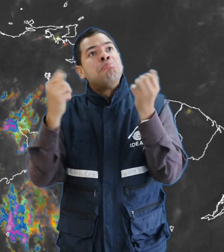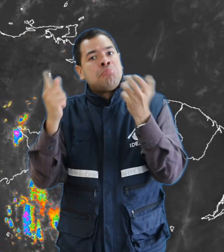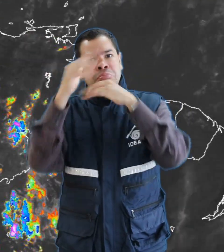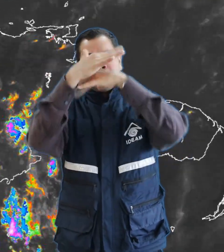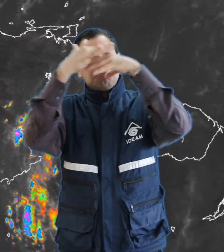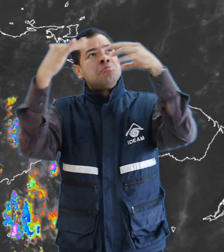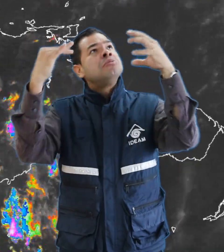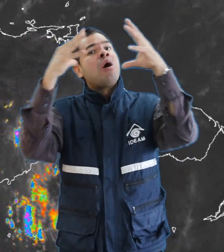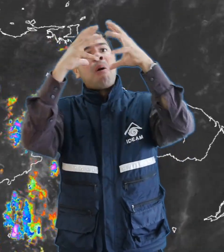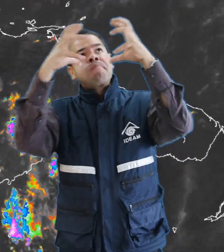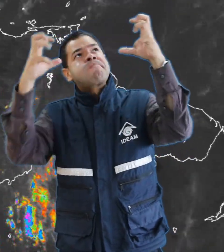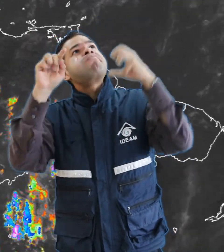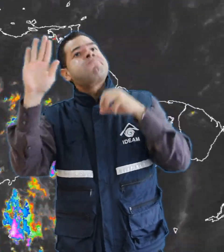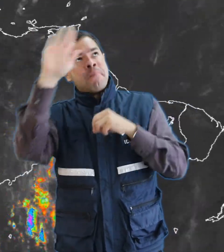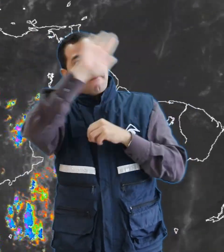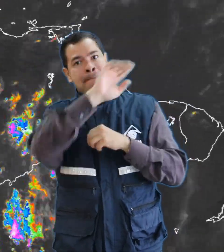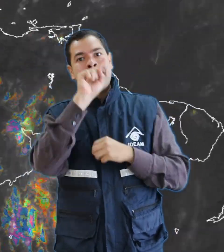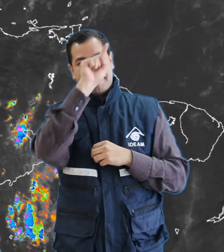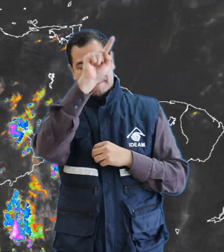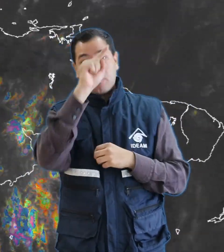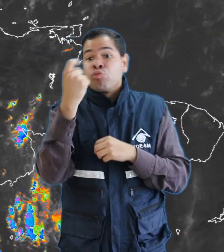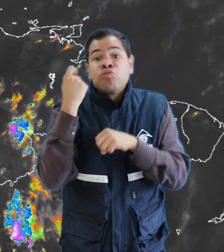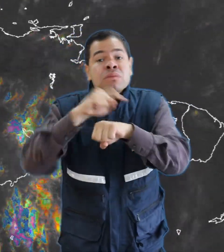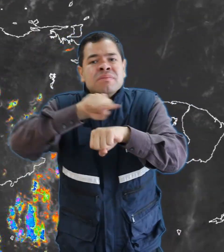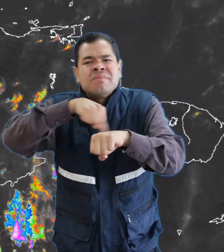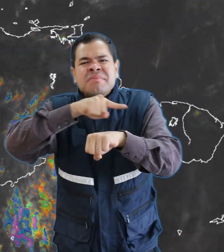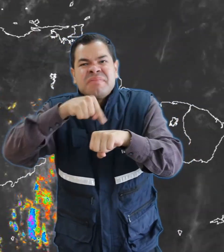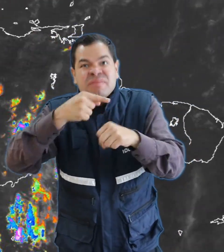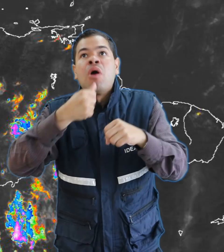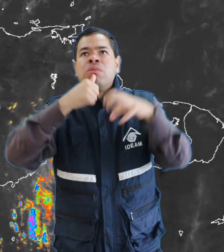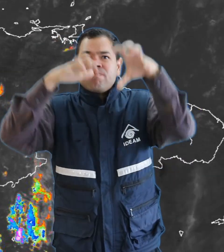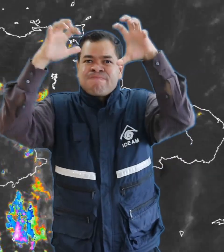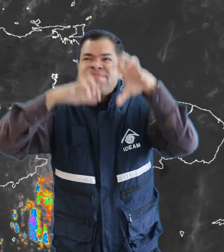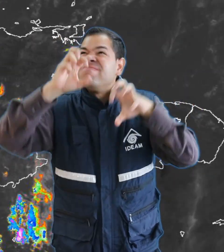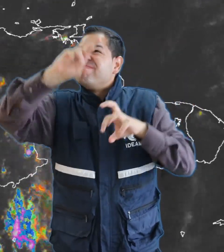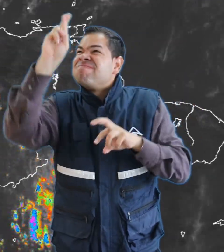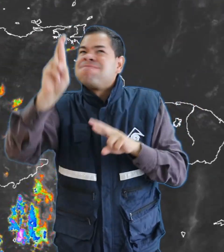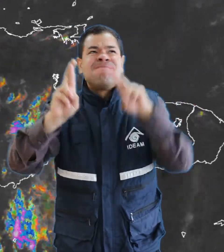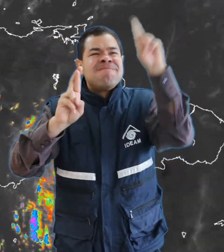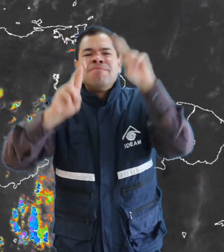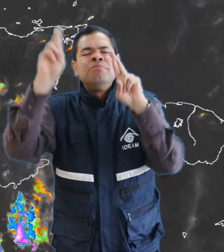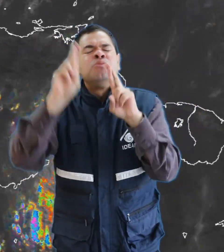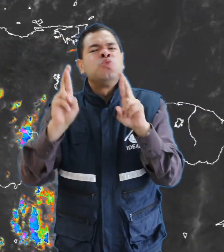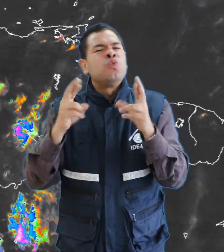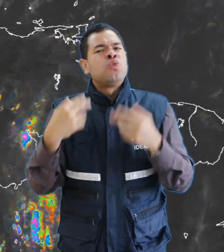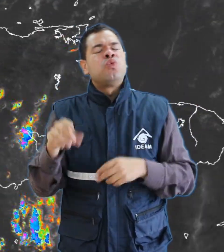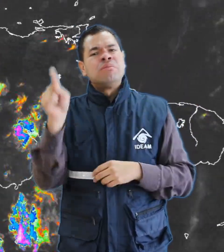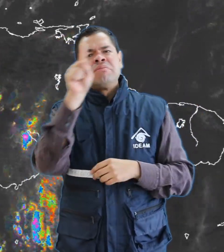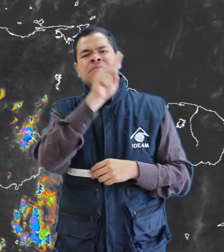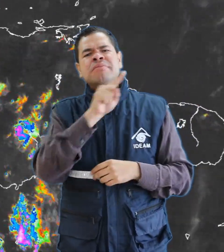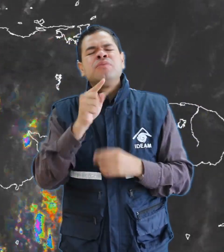de cielo mayormente nublado. En las últimas horas se han presentado lluvias, acompañadas en algunos casos de tormentas